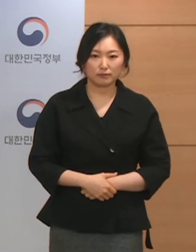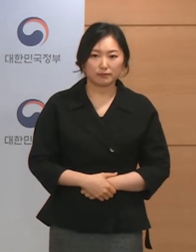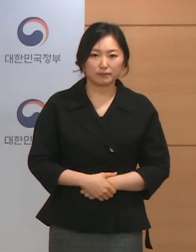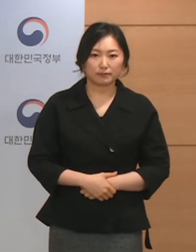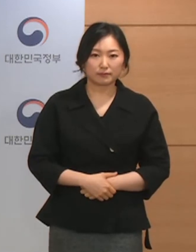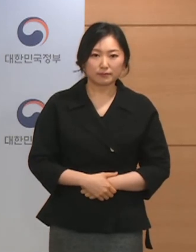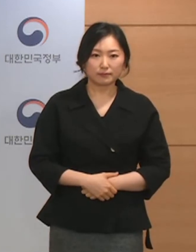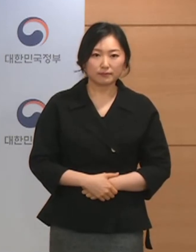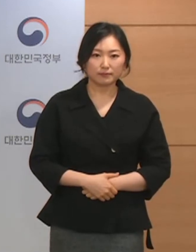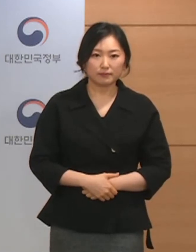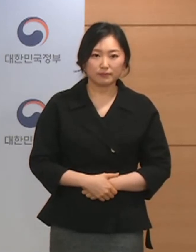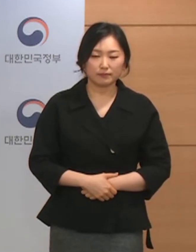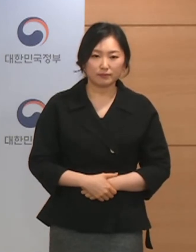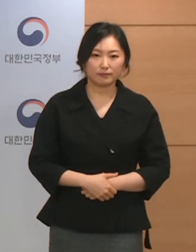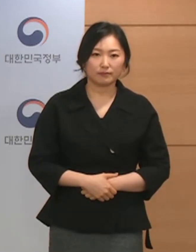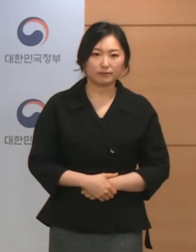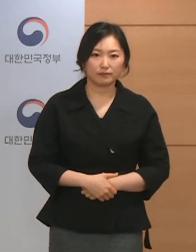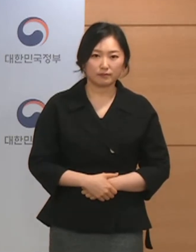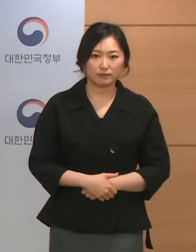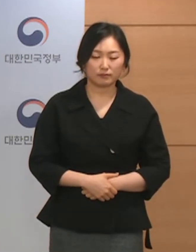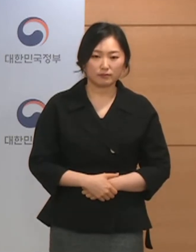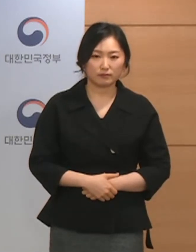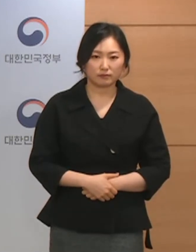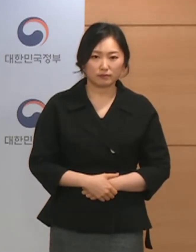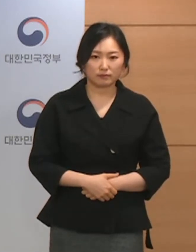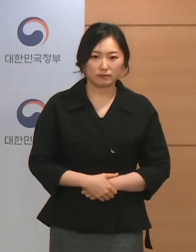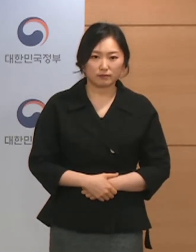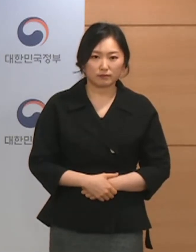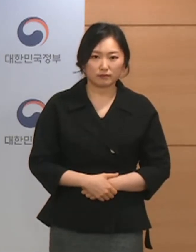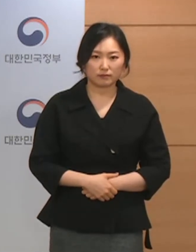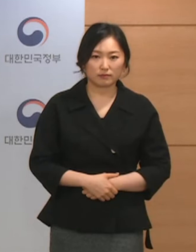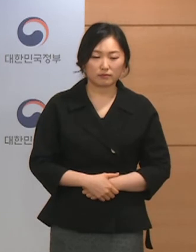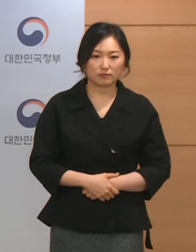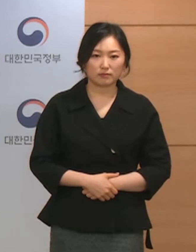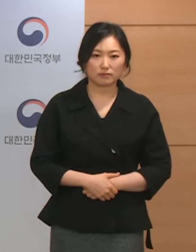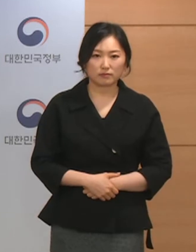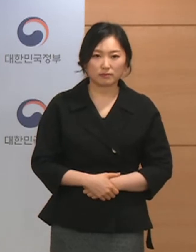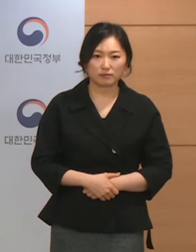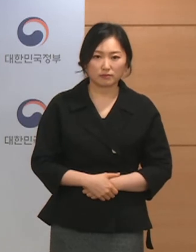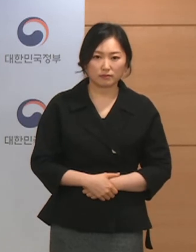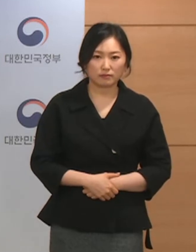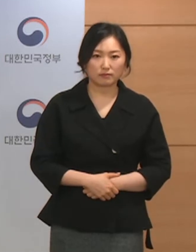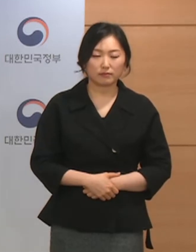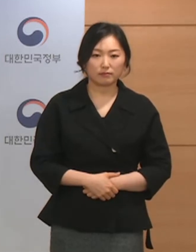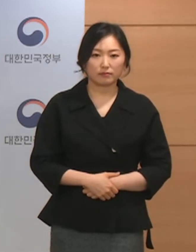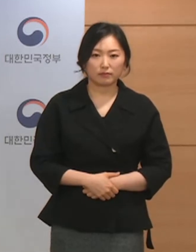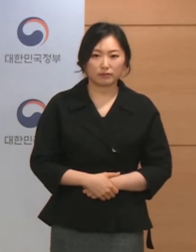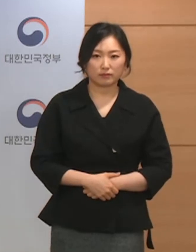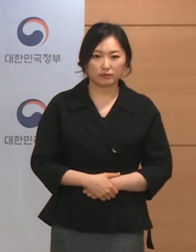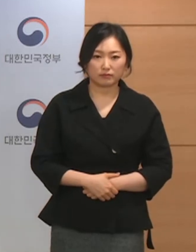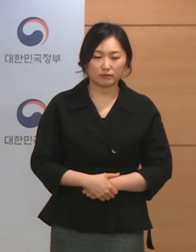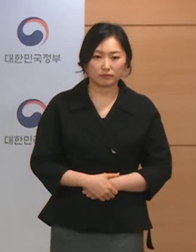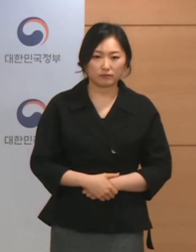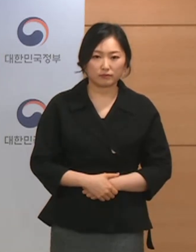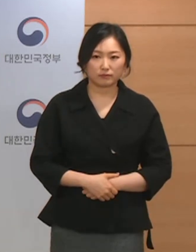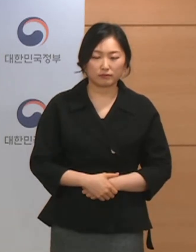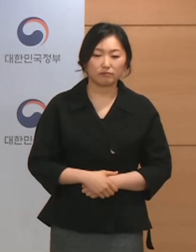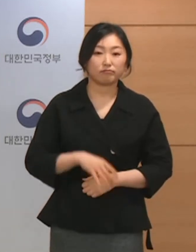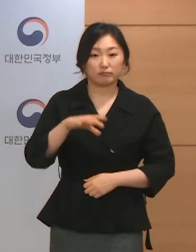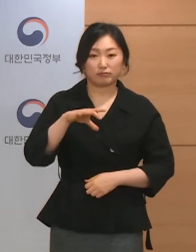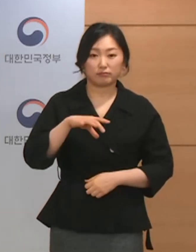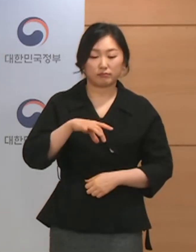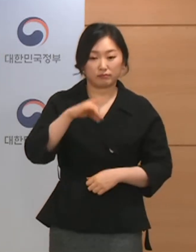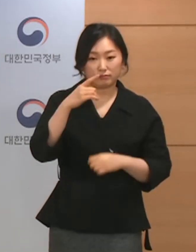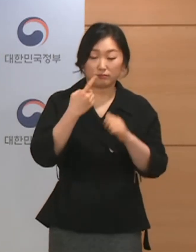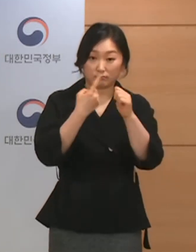대응팀으로 부탁드립니다. 우선 보건복지부 출입기자단에서 보내준 사전 질의 먼저 드리도록 하겠습니다. 첫 번째, 두